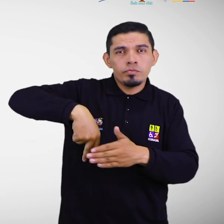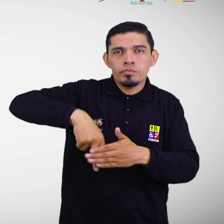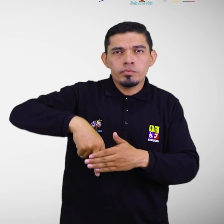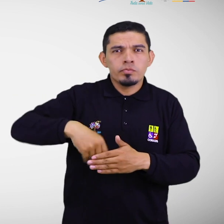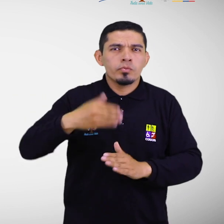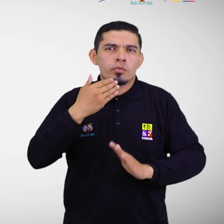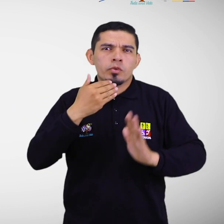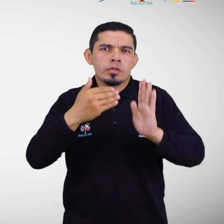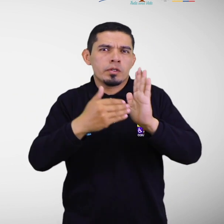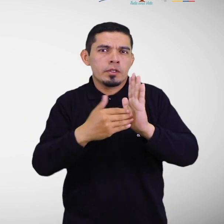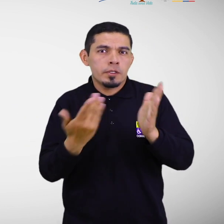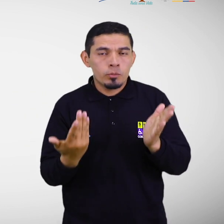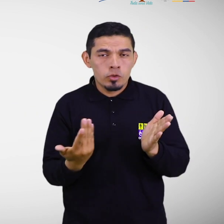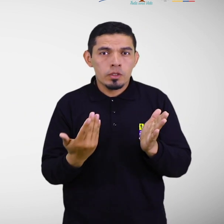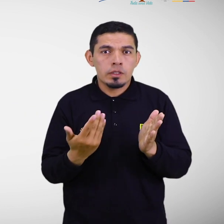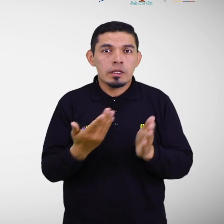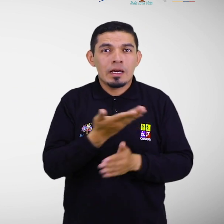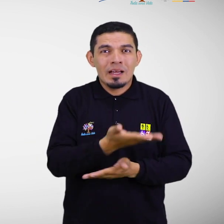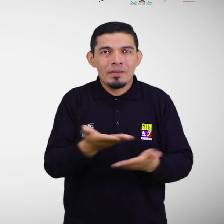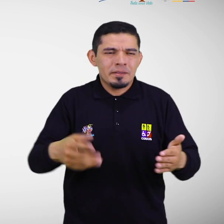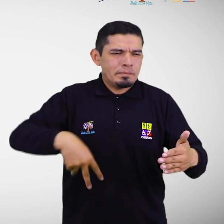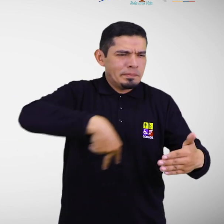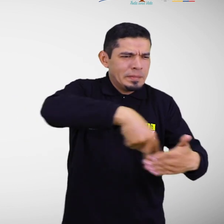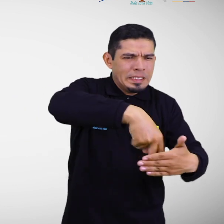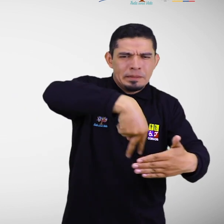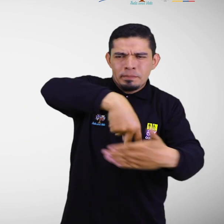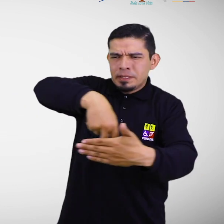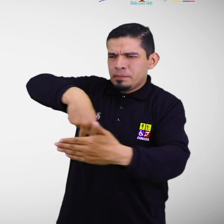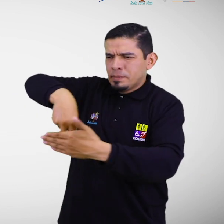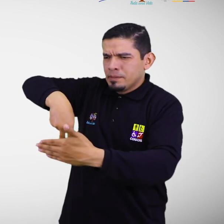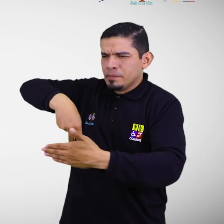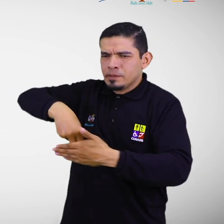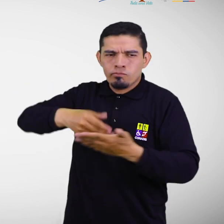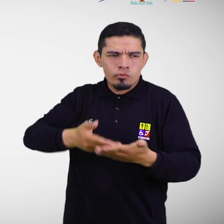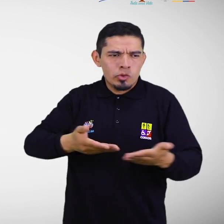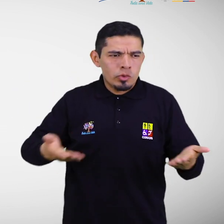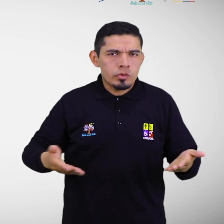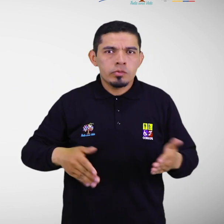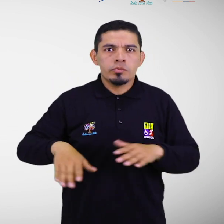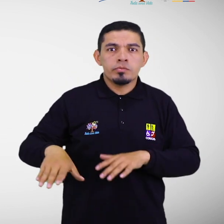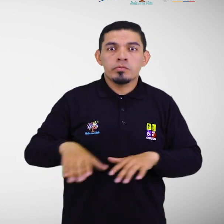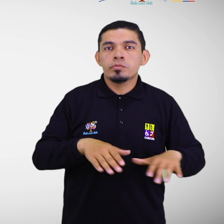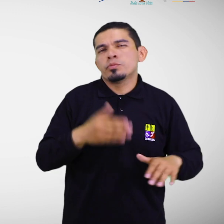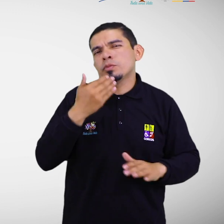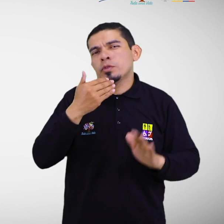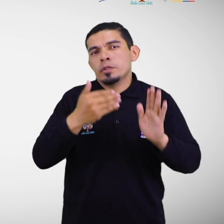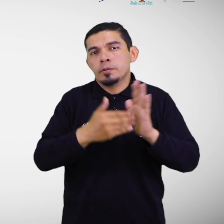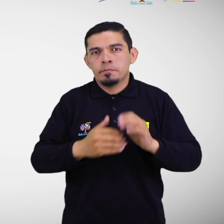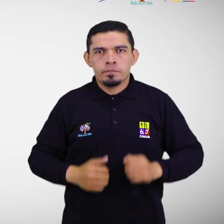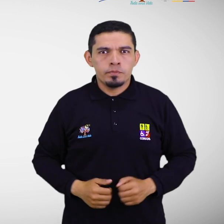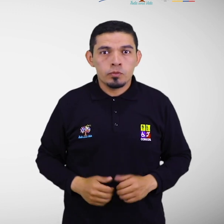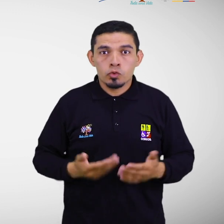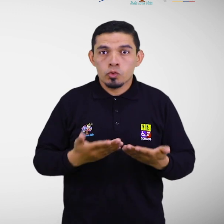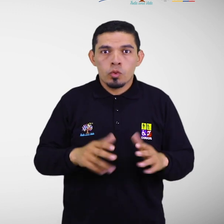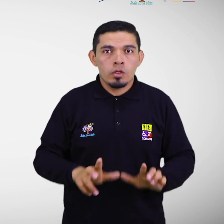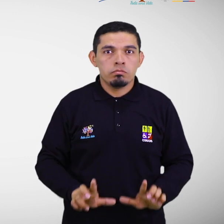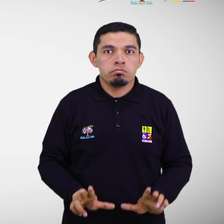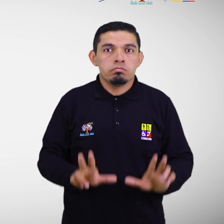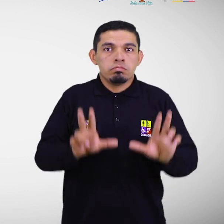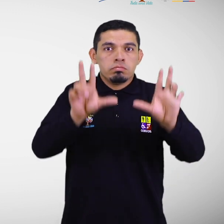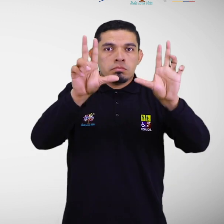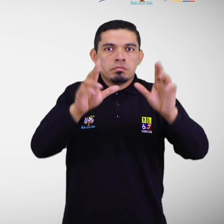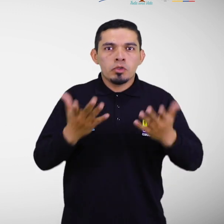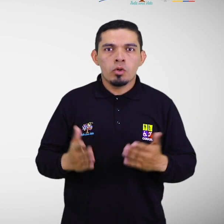funcionales debido a la existencia de múltiples barreras físicas presentes en el entorno como ausencia de elevadores,